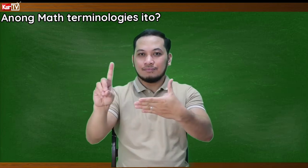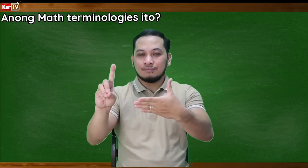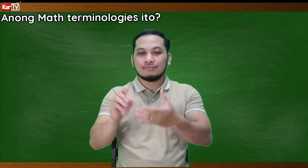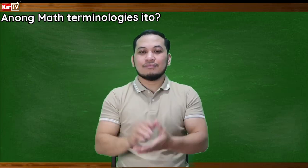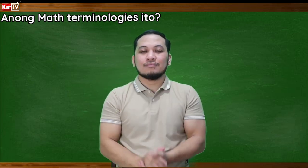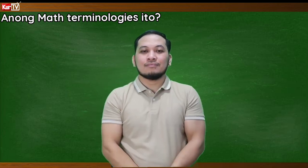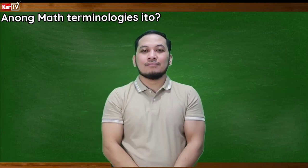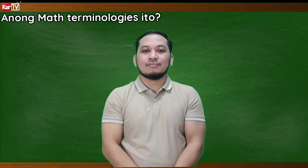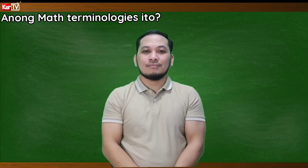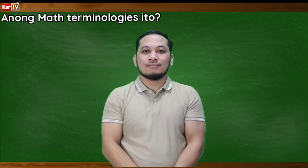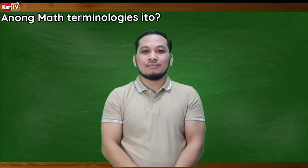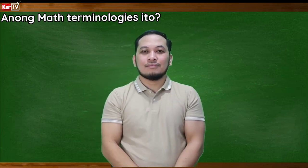Now, let's have